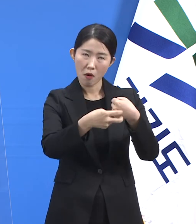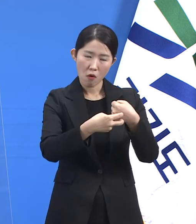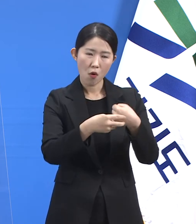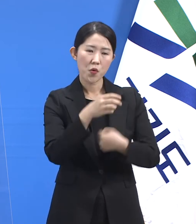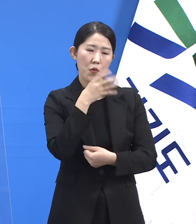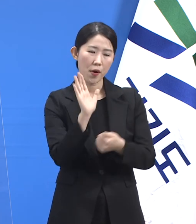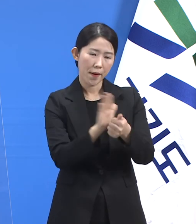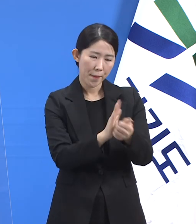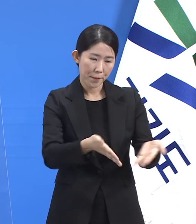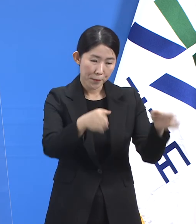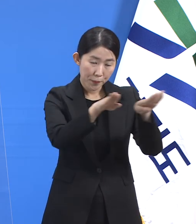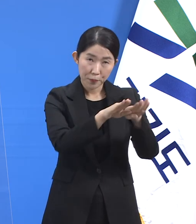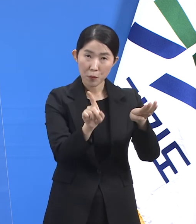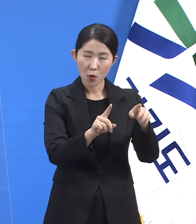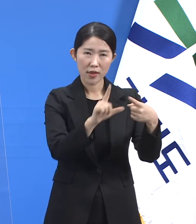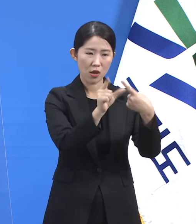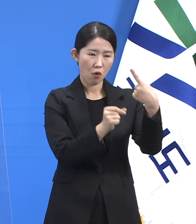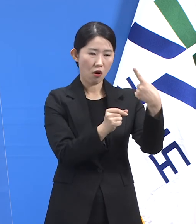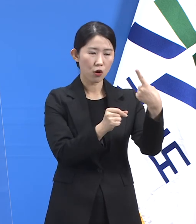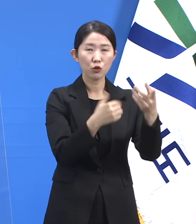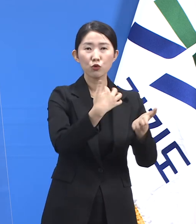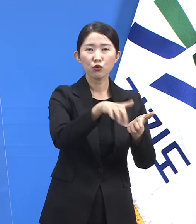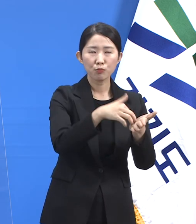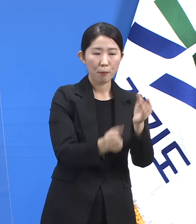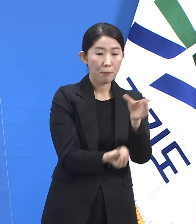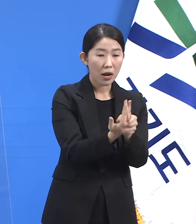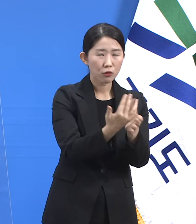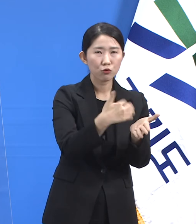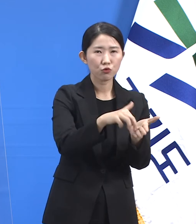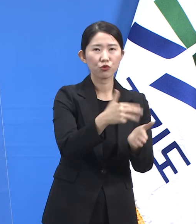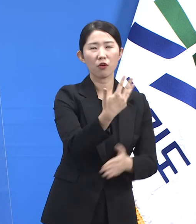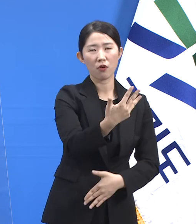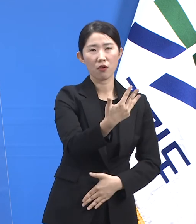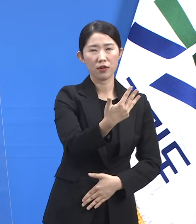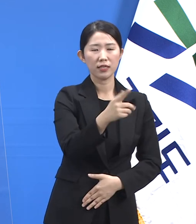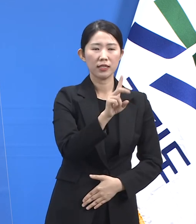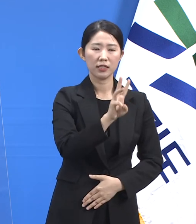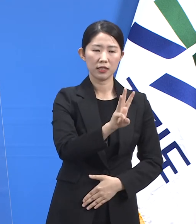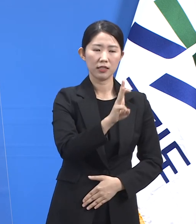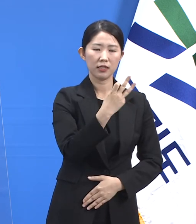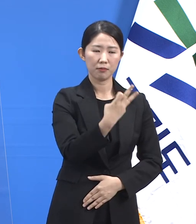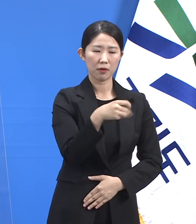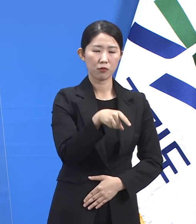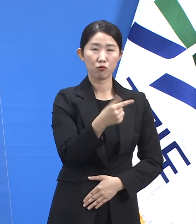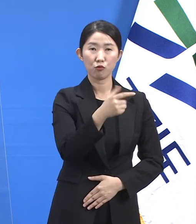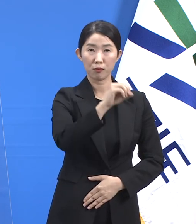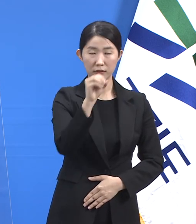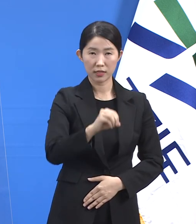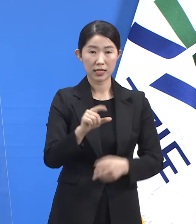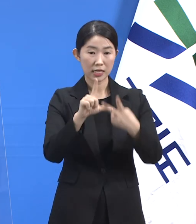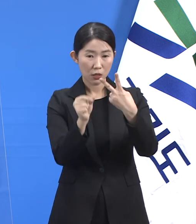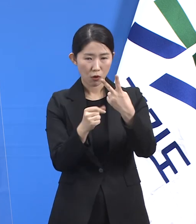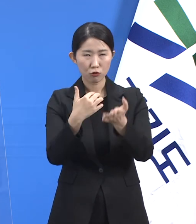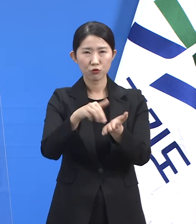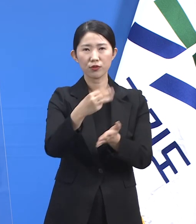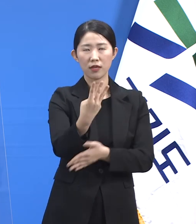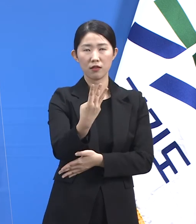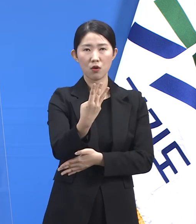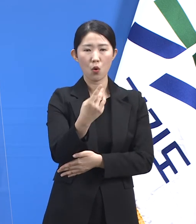1월에 8건 13.1%, 2월에 3건 전체의 5.4%,